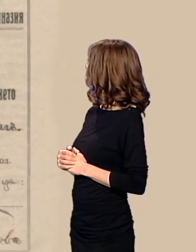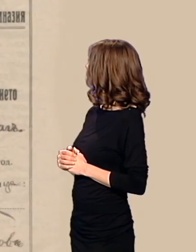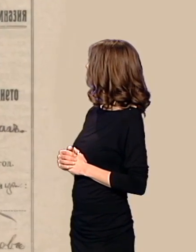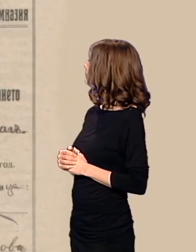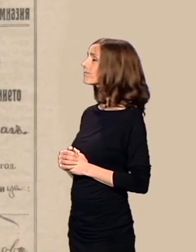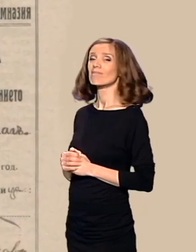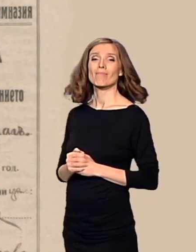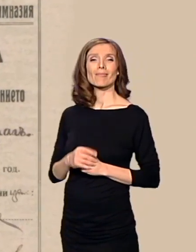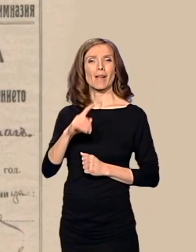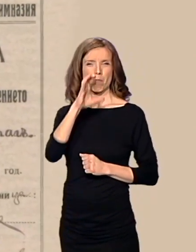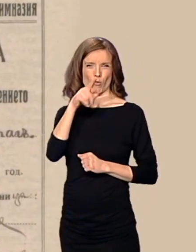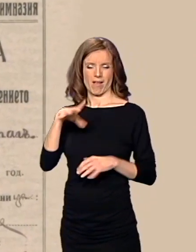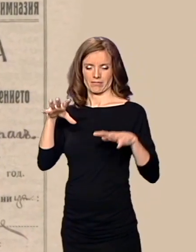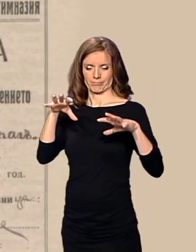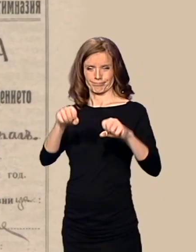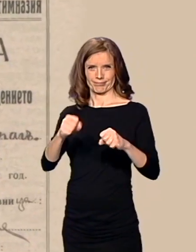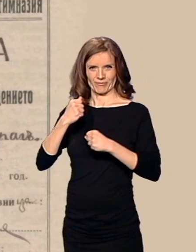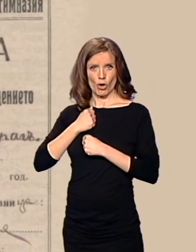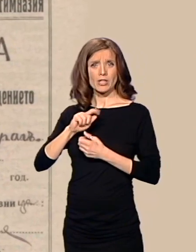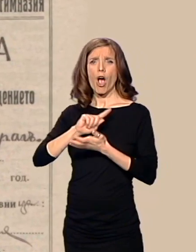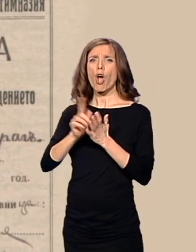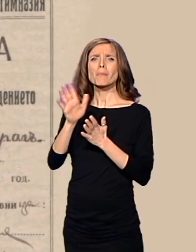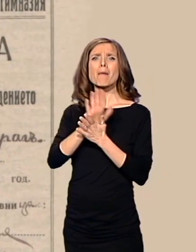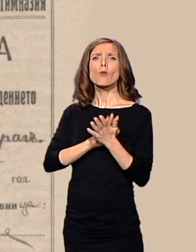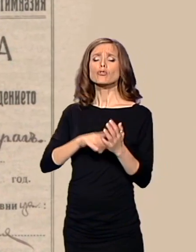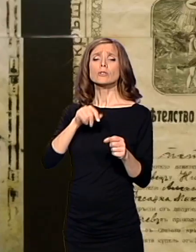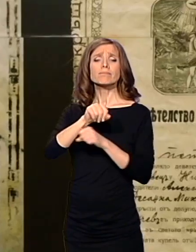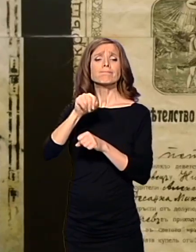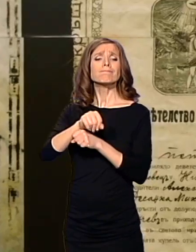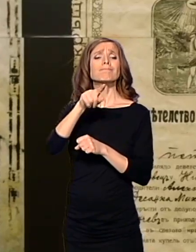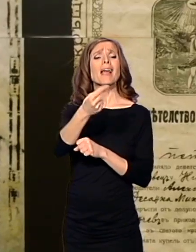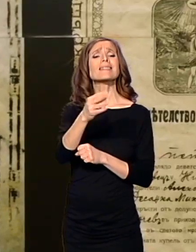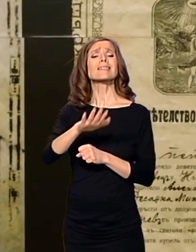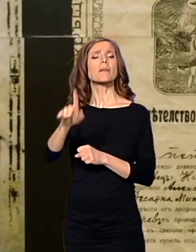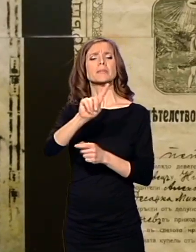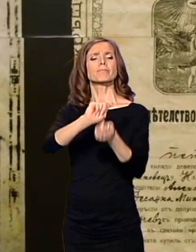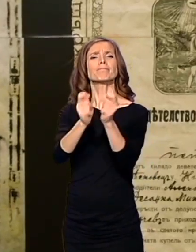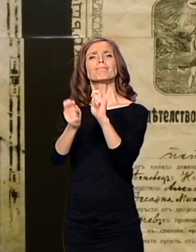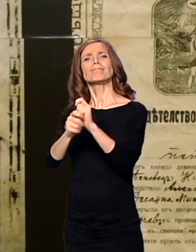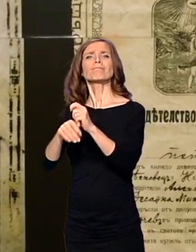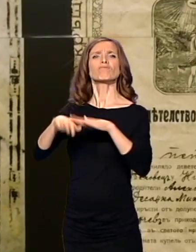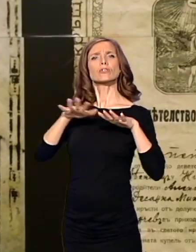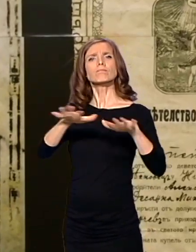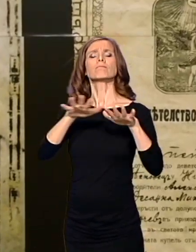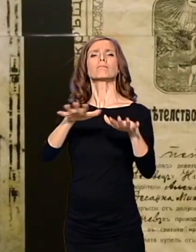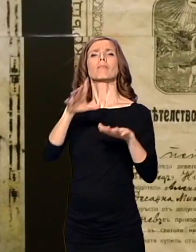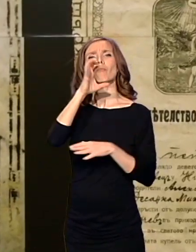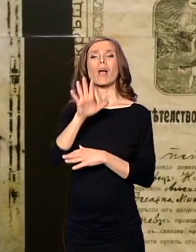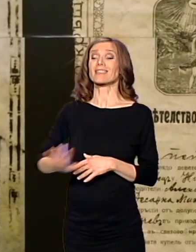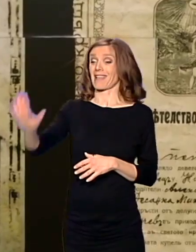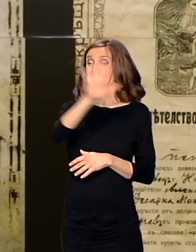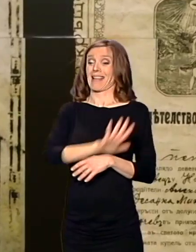Bugarski okupatori odmah počinju proces nasilne bugarizacije srpskog življa na teritoriji Vojno-inspekcijske oblasti Morava.